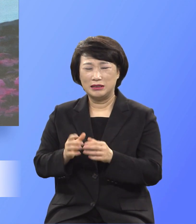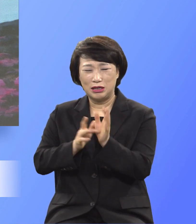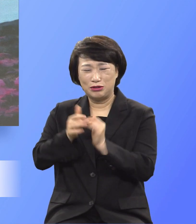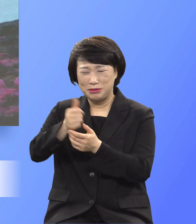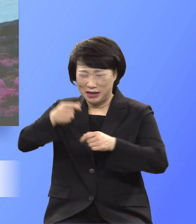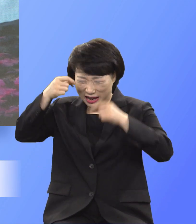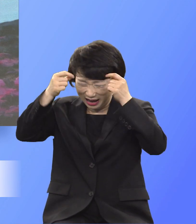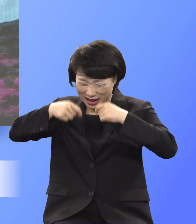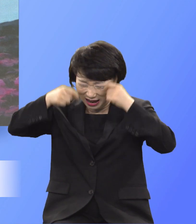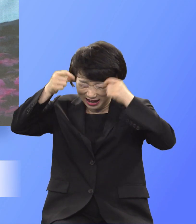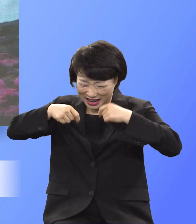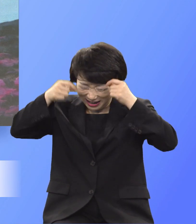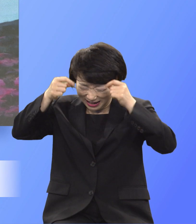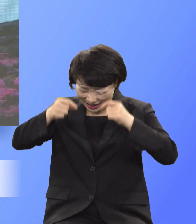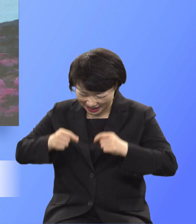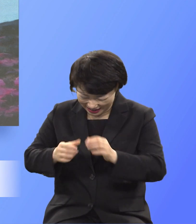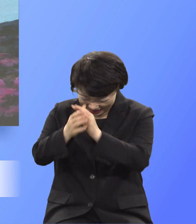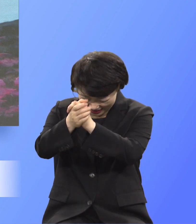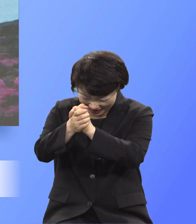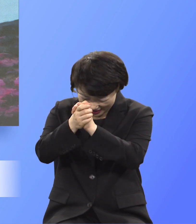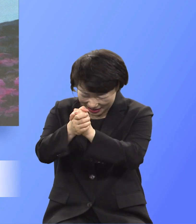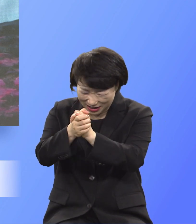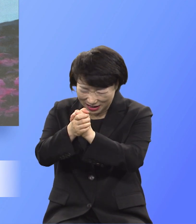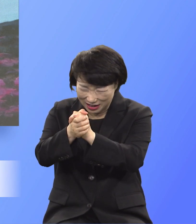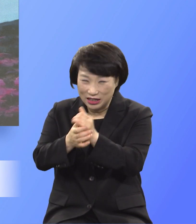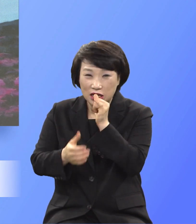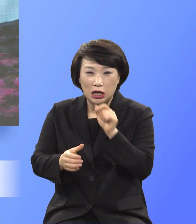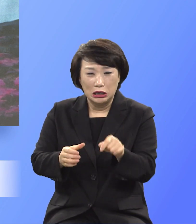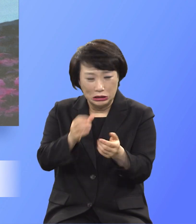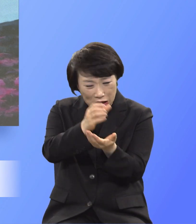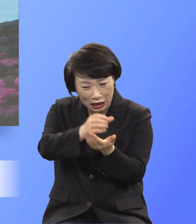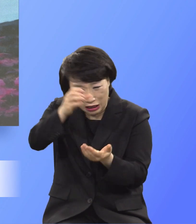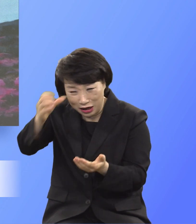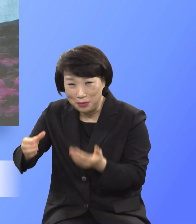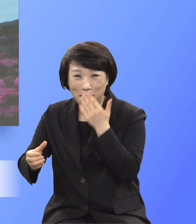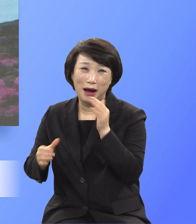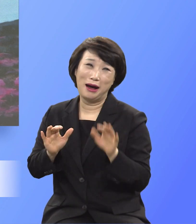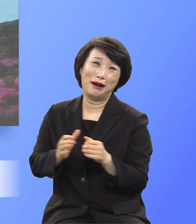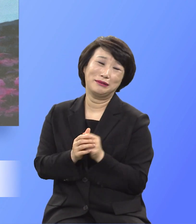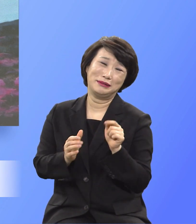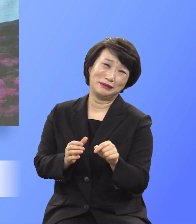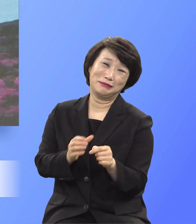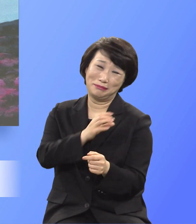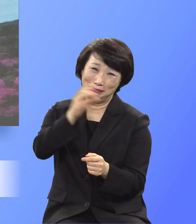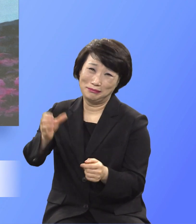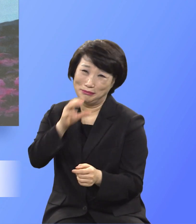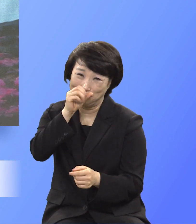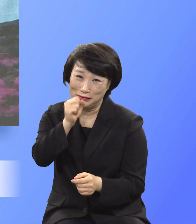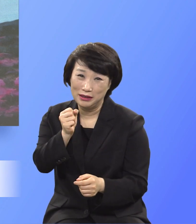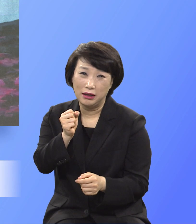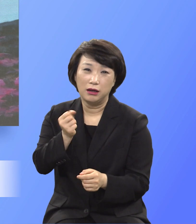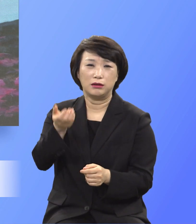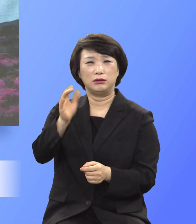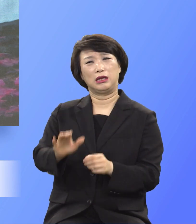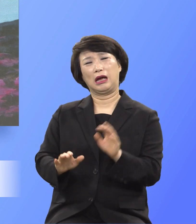그저 이 장이 넘어갈 수 있으면 넘어갔으면 좋겠습니다. 그런데 아들은